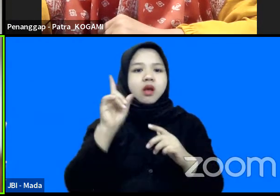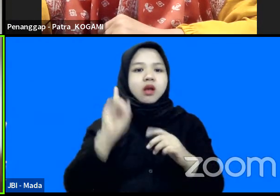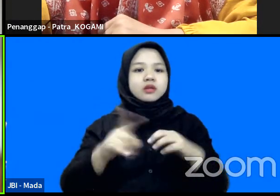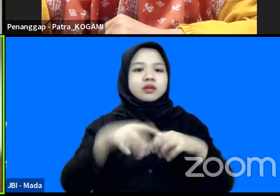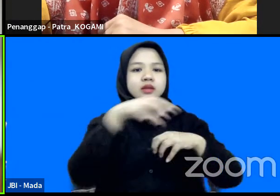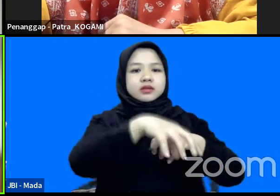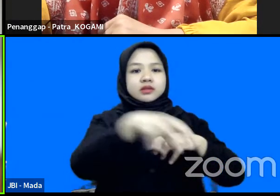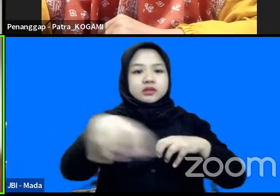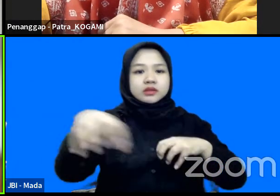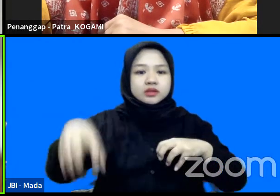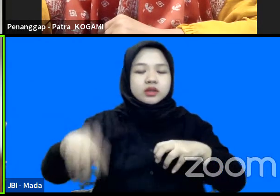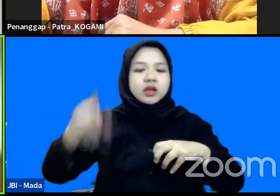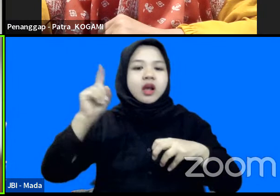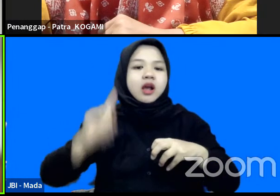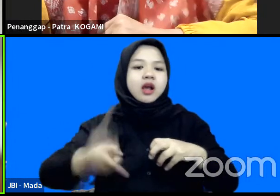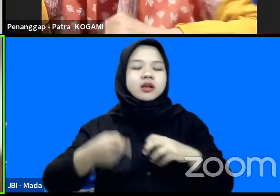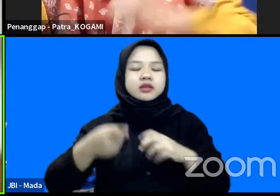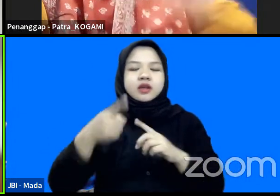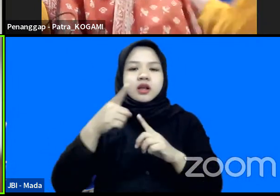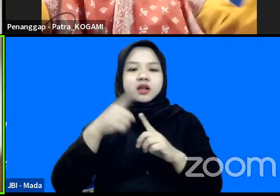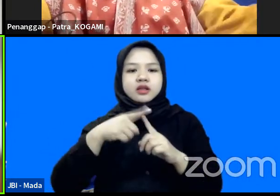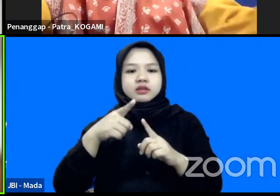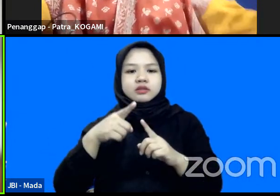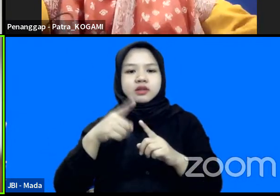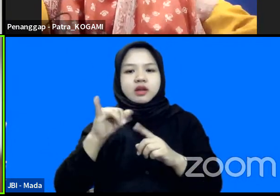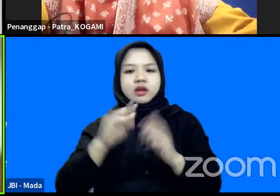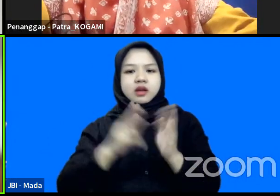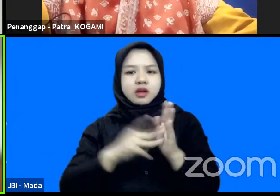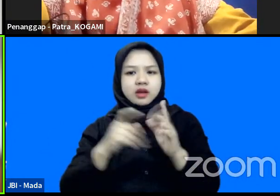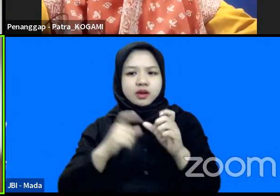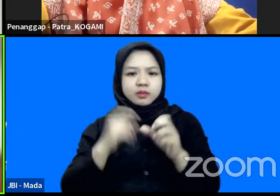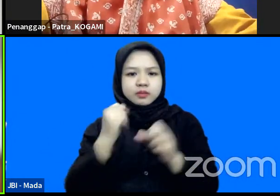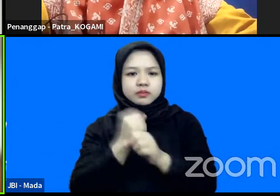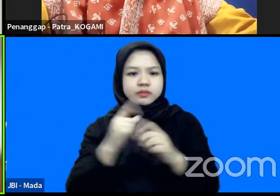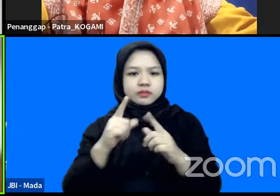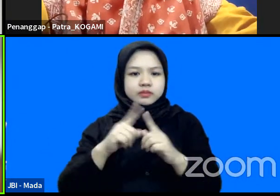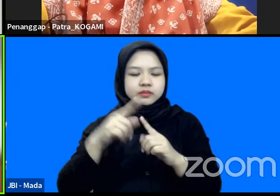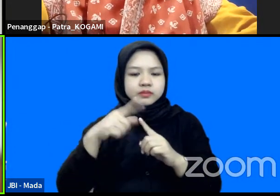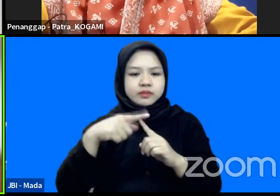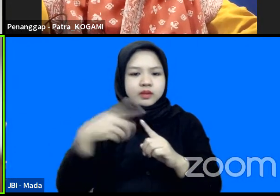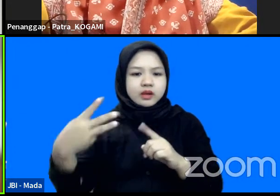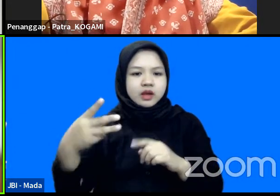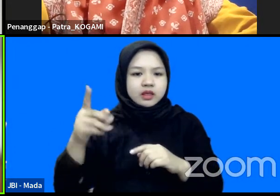di wilayah Selat Sunda atau